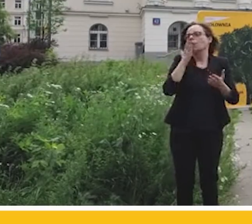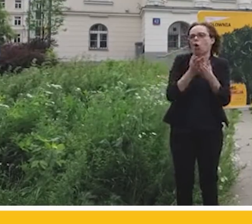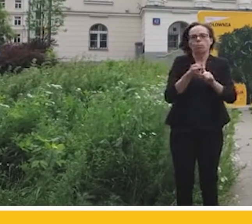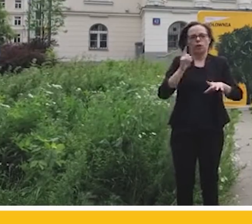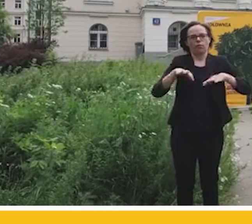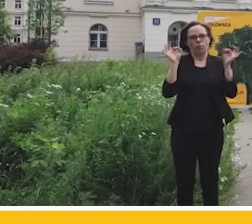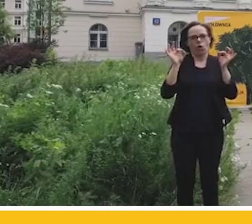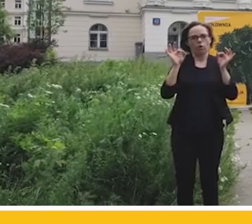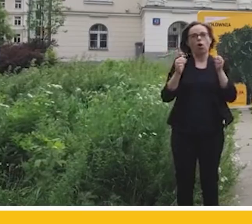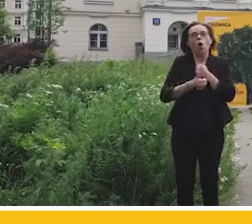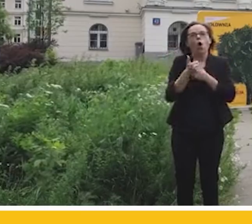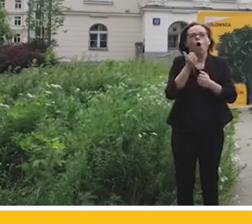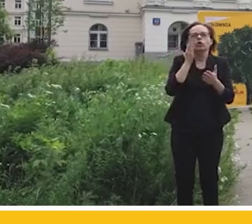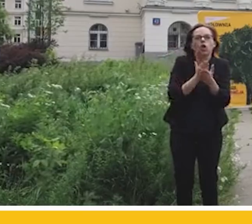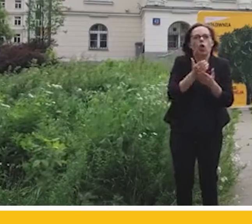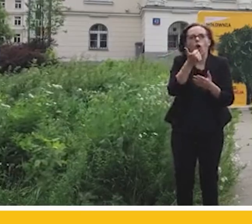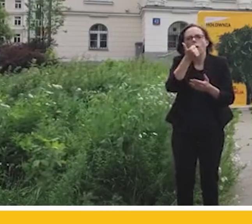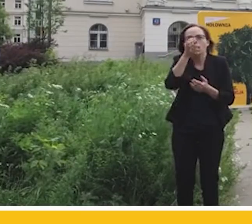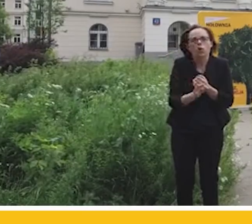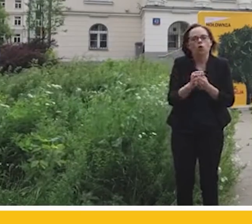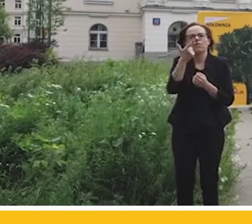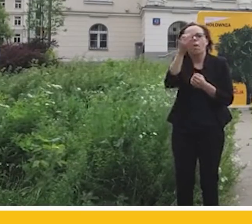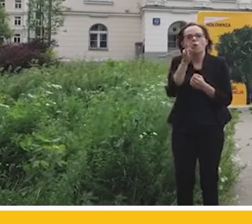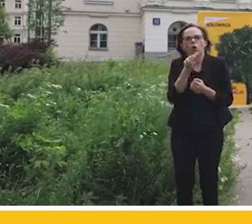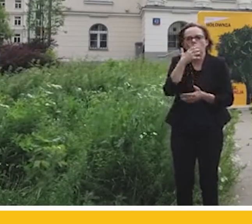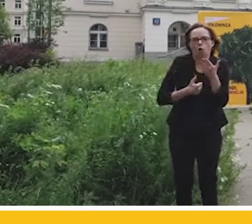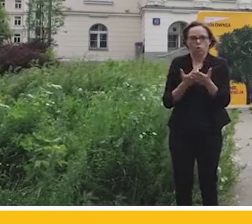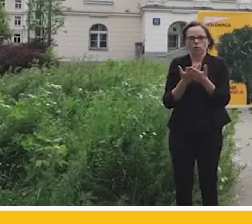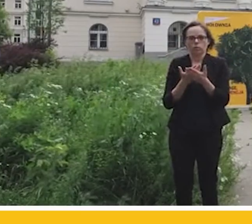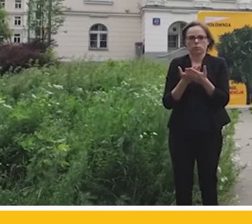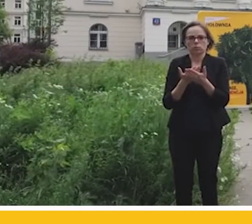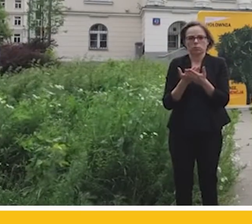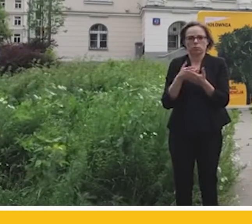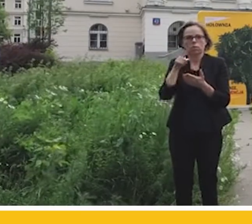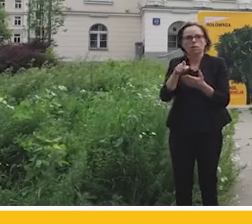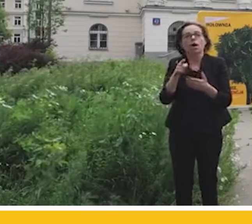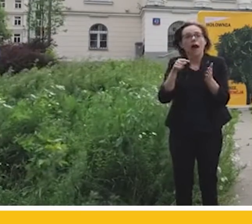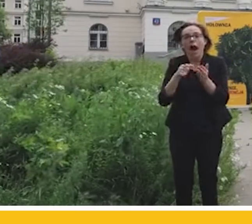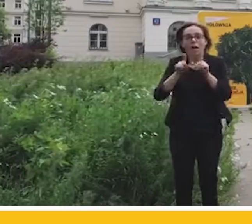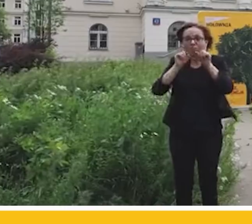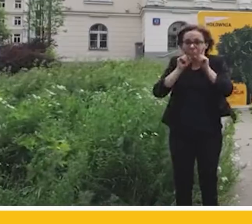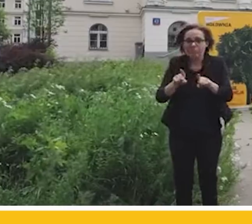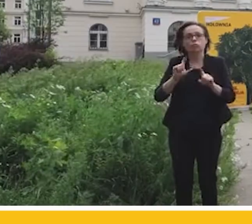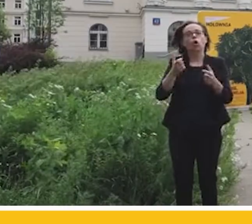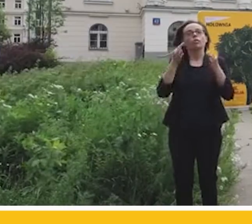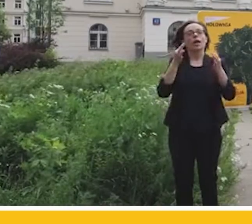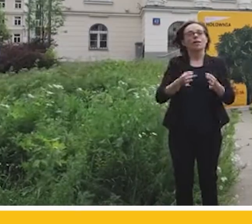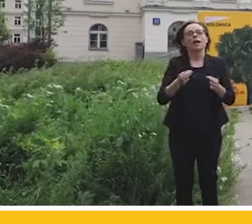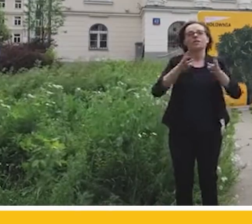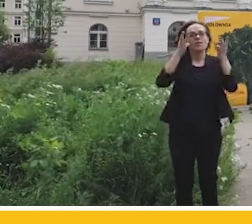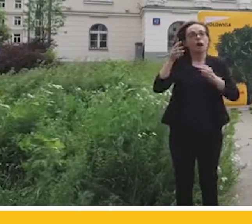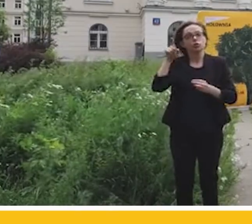dlatego, żeby przeskoczyć kolejne pół albo dwa procent głosów i wziąć sobie nie do serca to, co dzisiaj jest najważniejsze.